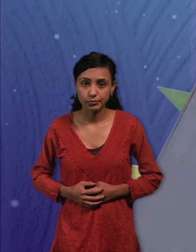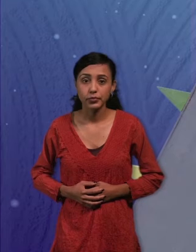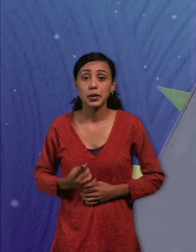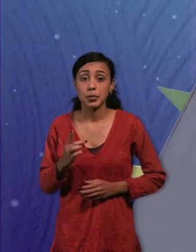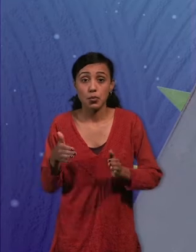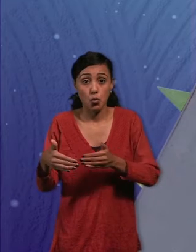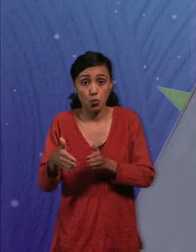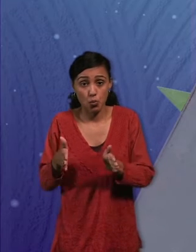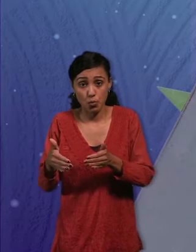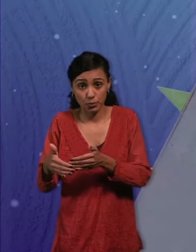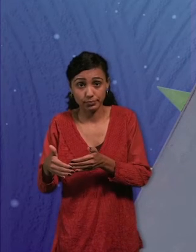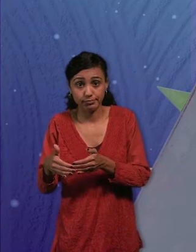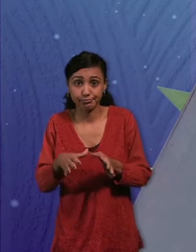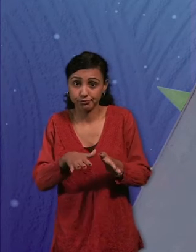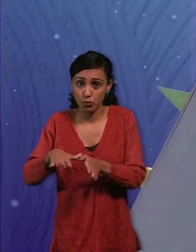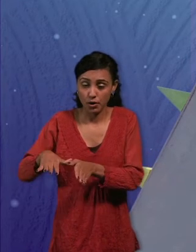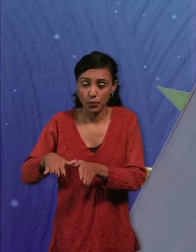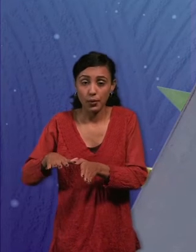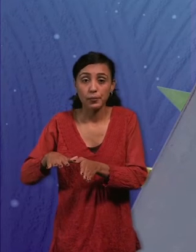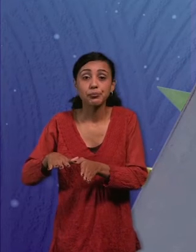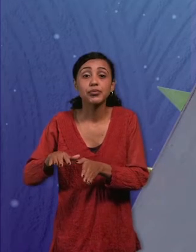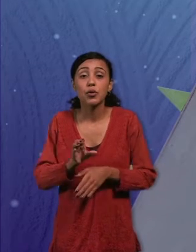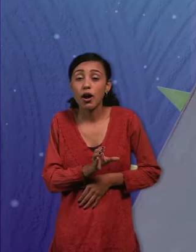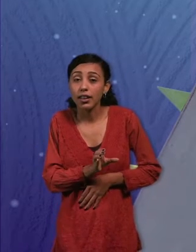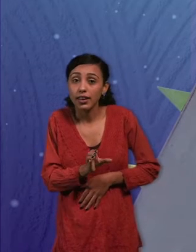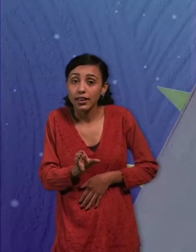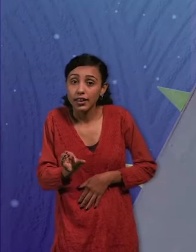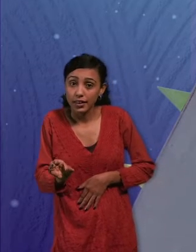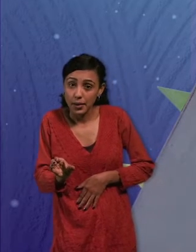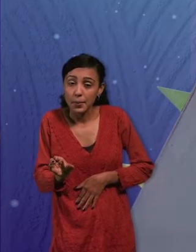y desplazo sobre su eje a la figura amarilla.